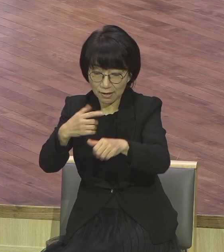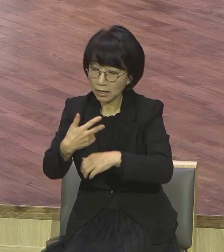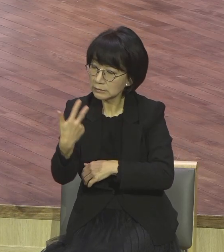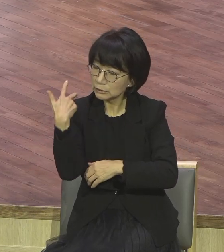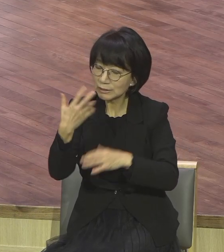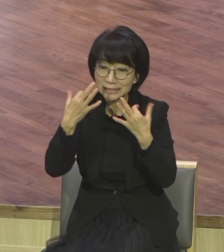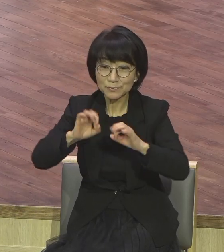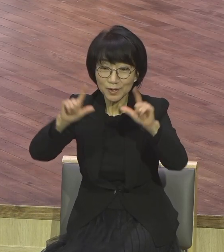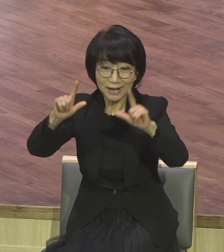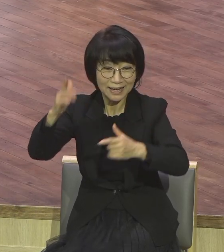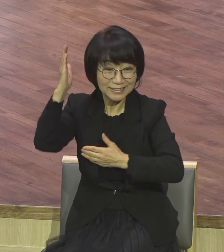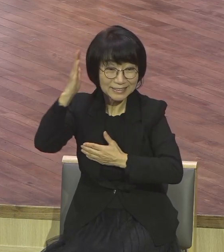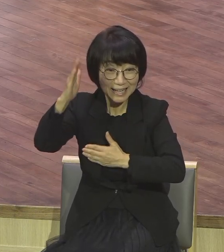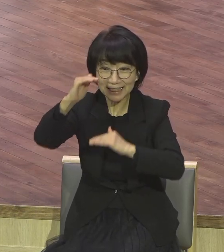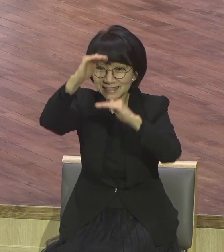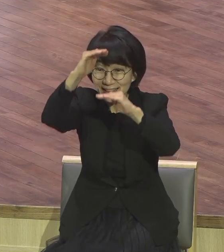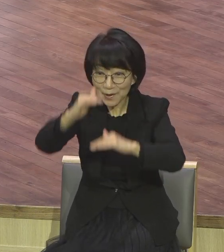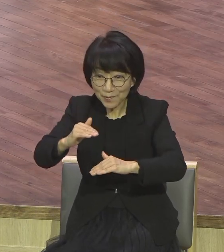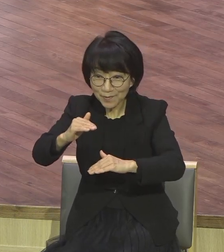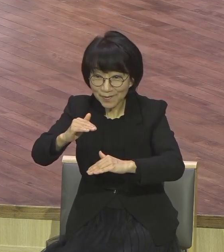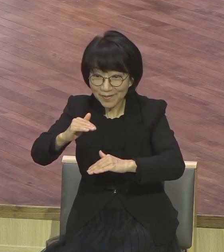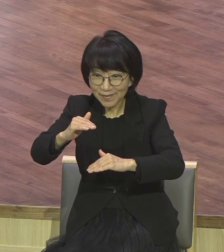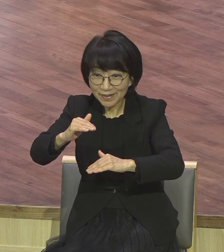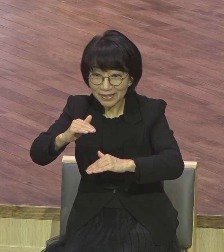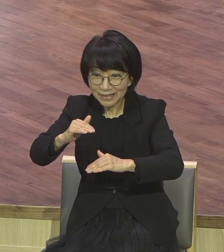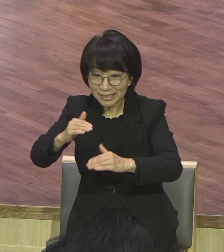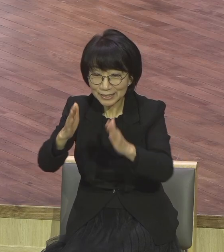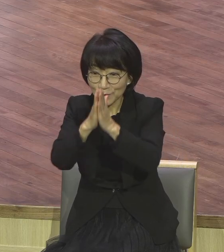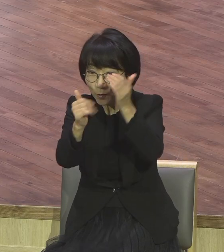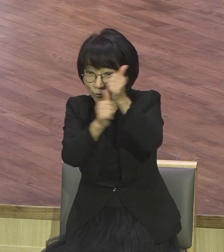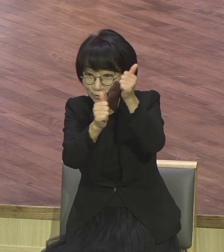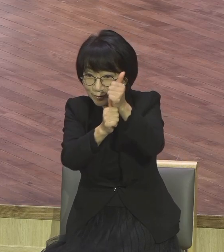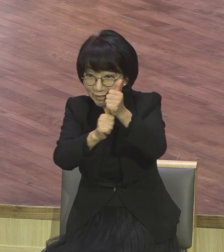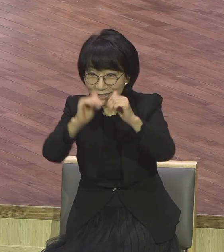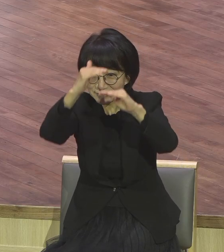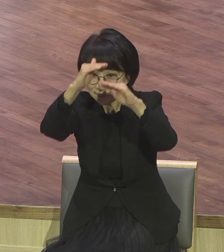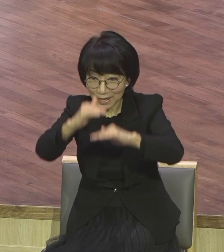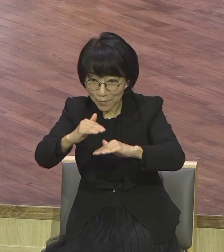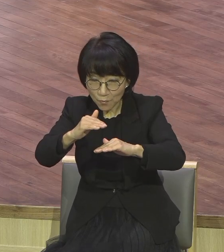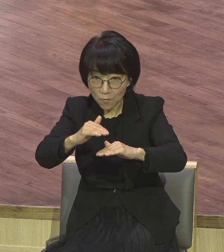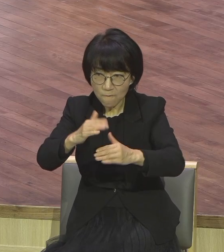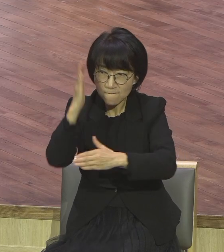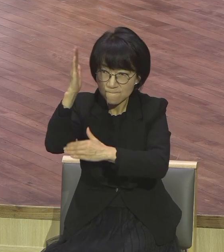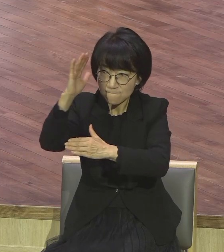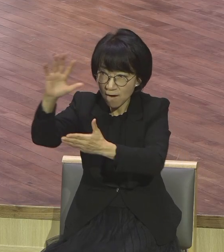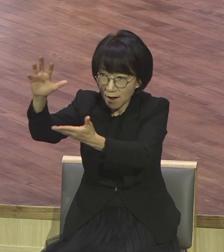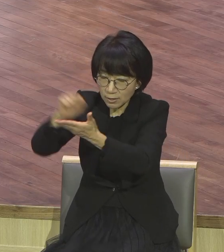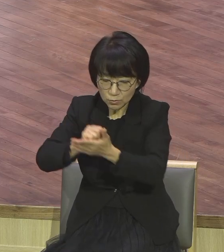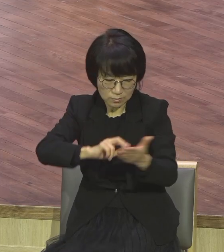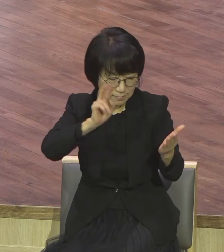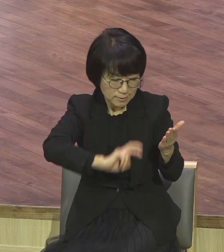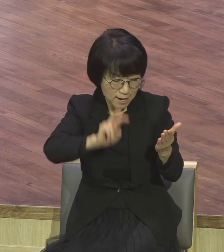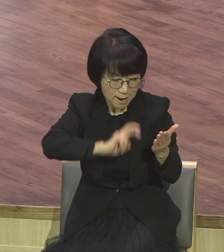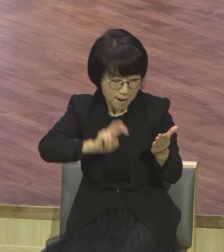노당놈님이 그렇게 찬양을 바꾼 것 같아요 너무 감사해요 강하고 담대하라